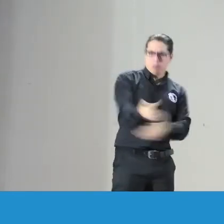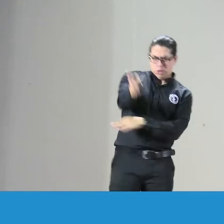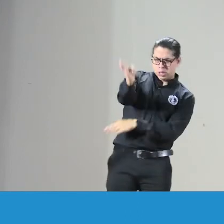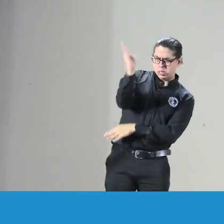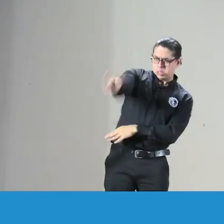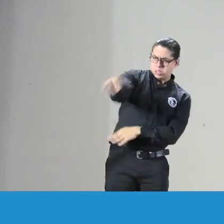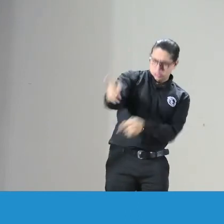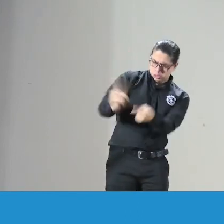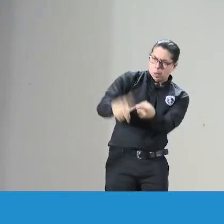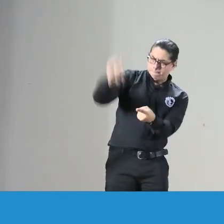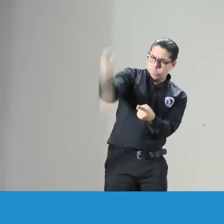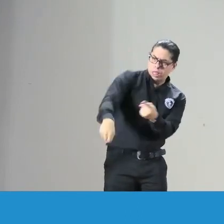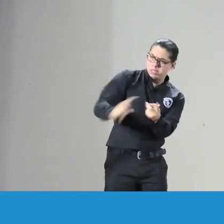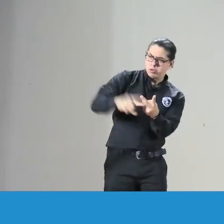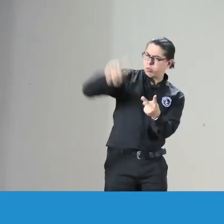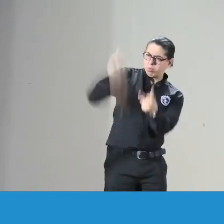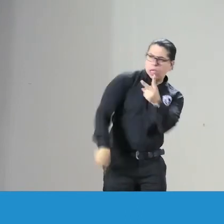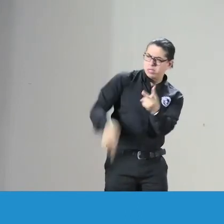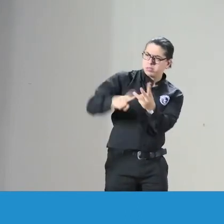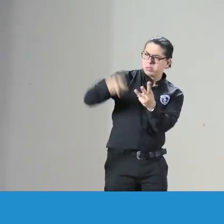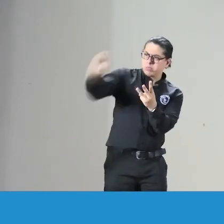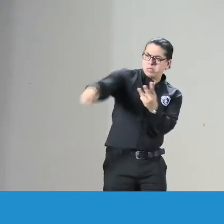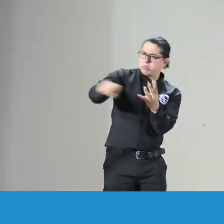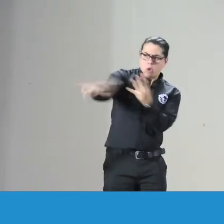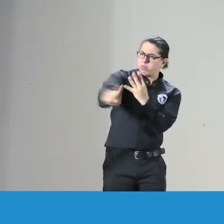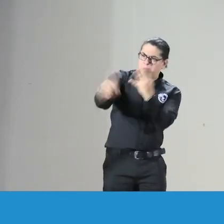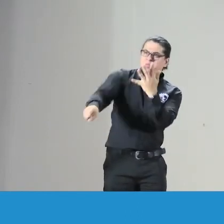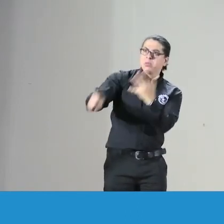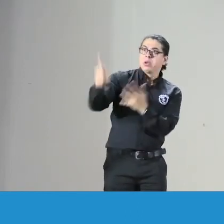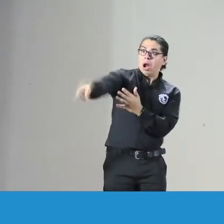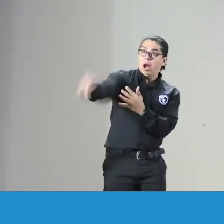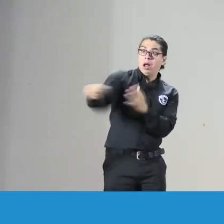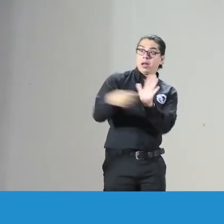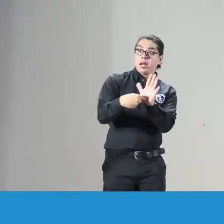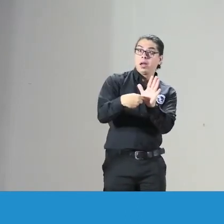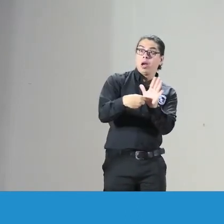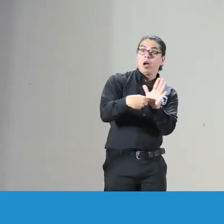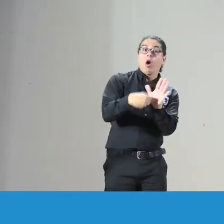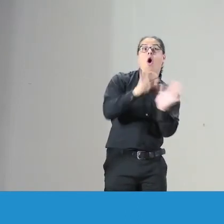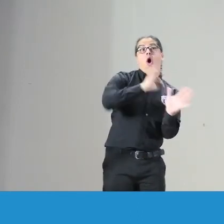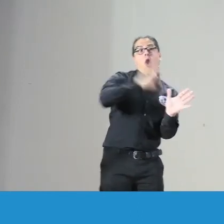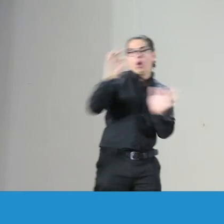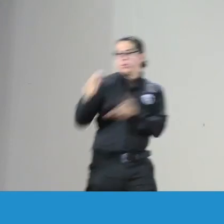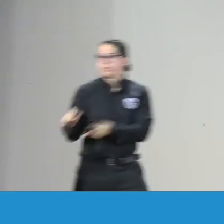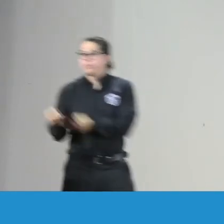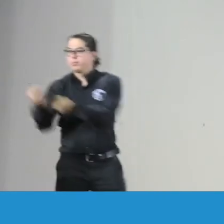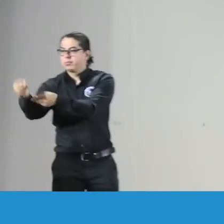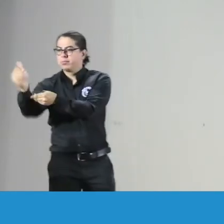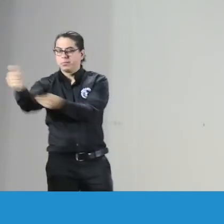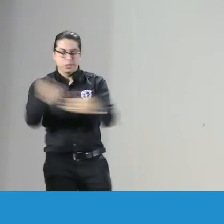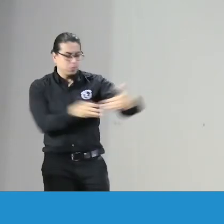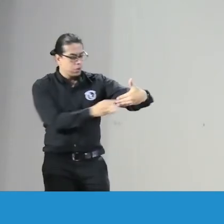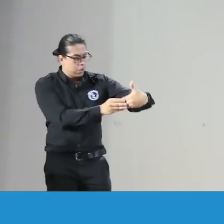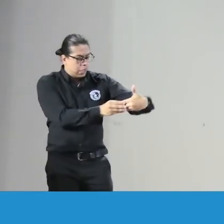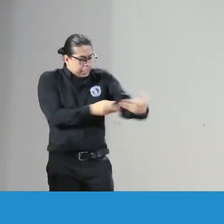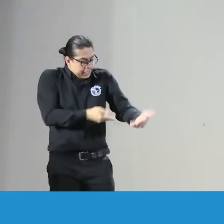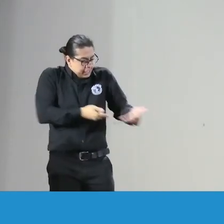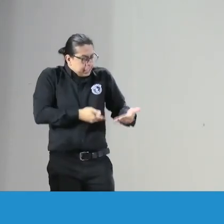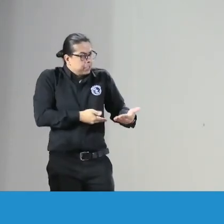el código de ética es un código disciplinario que dice quién debe y quién no debe ser el intérprete o más bien es